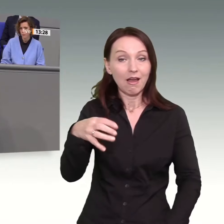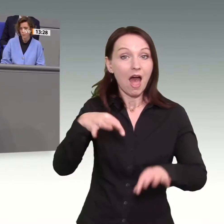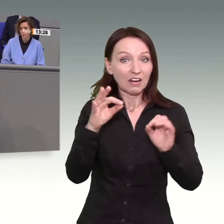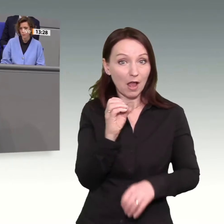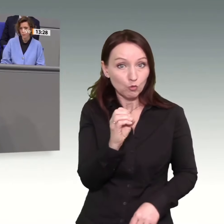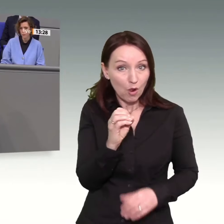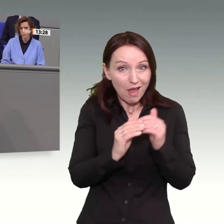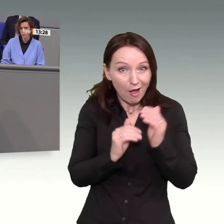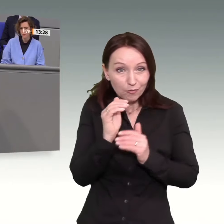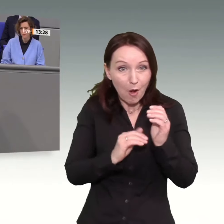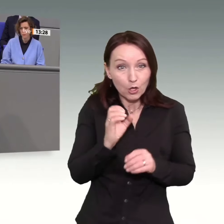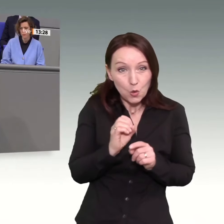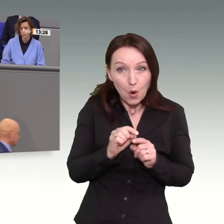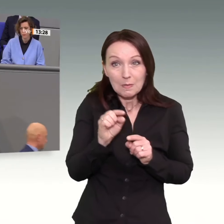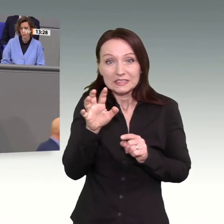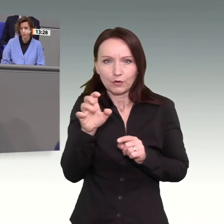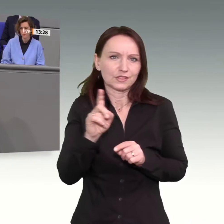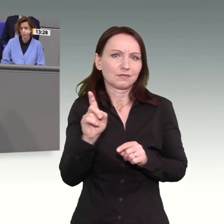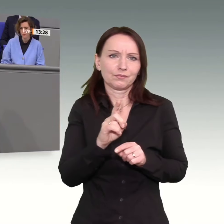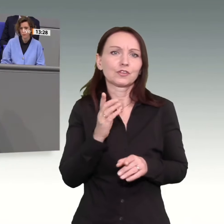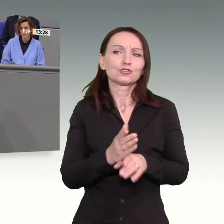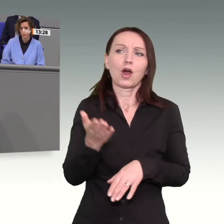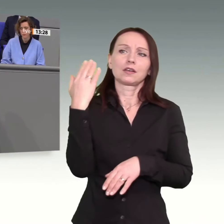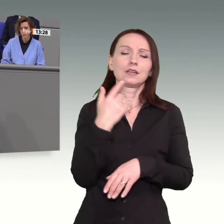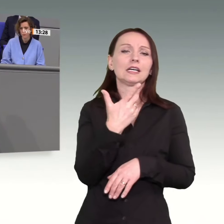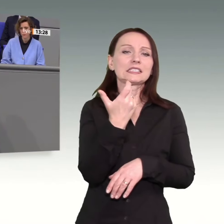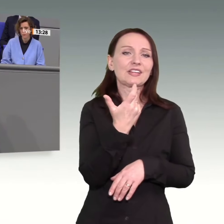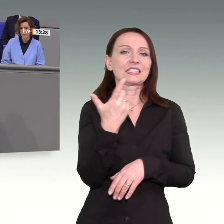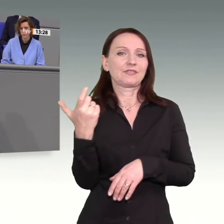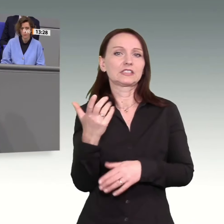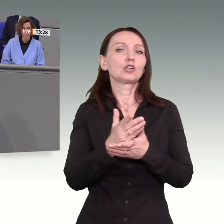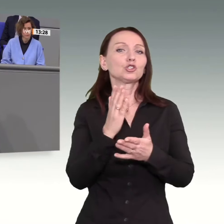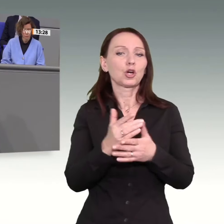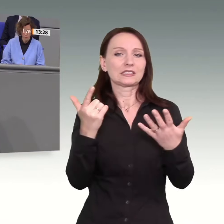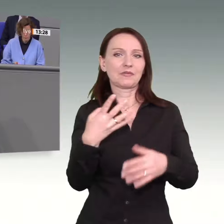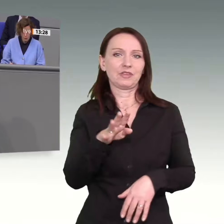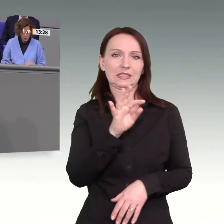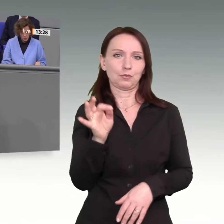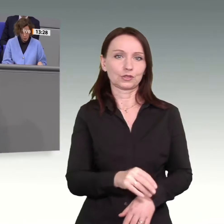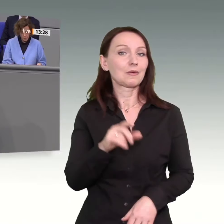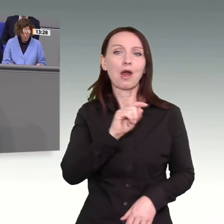2020 waren wir bei 47 Prozent, also von wegen von Null auf 50 in zwei Jahren.